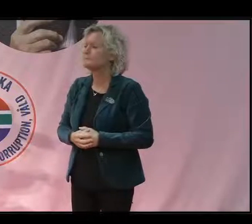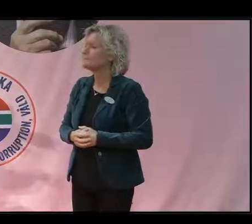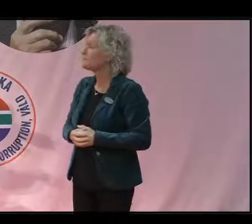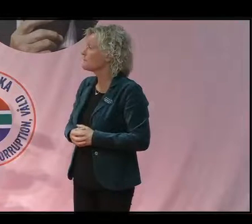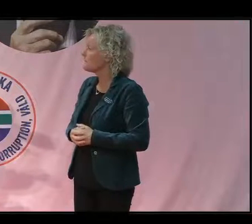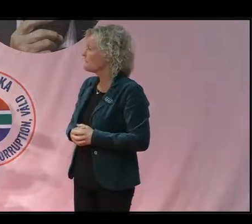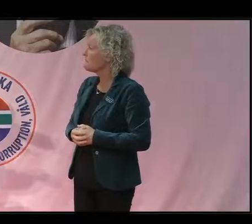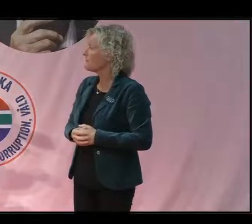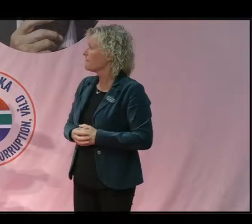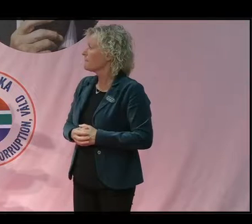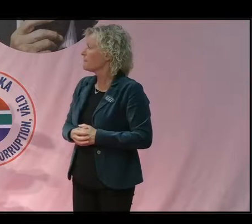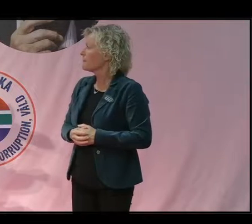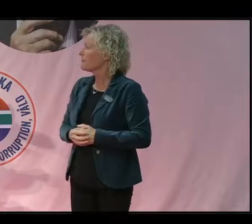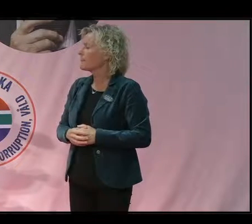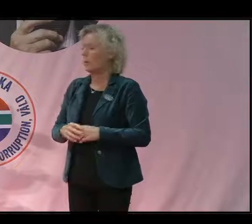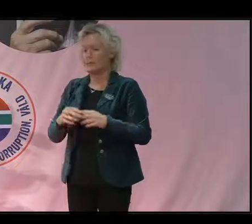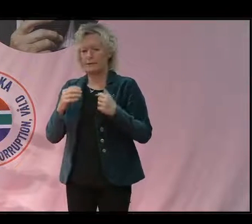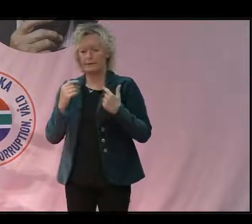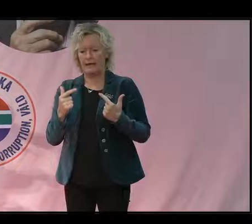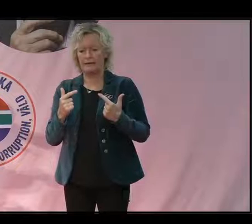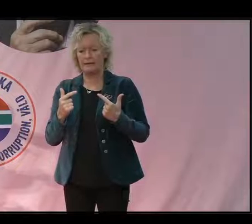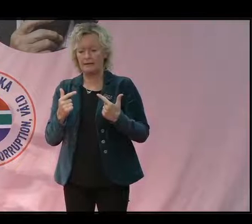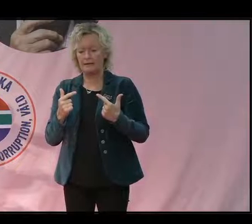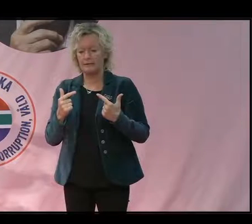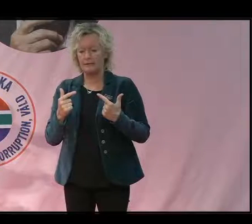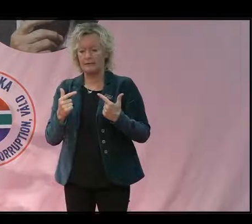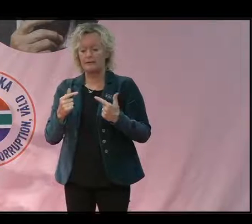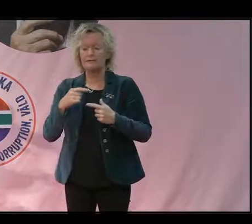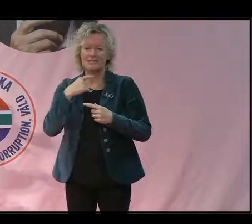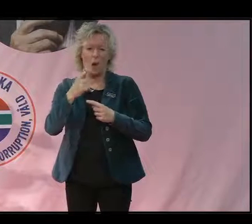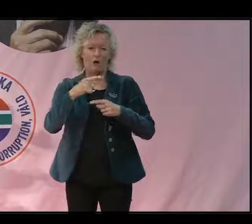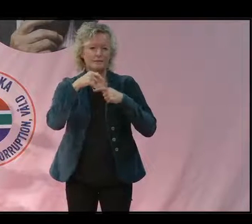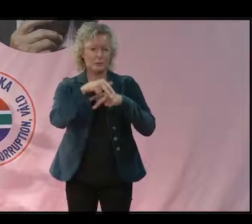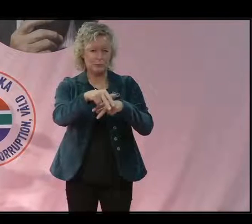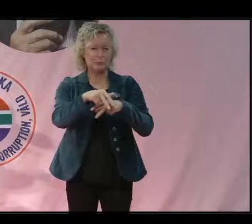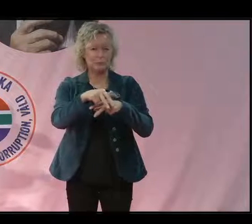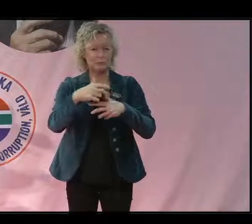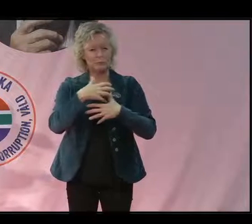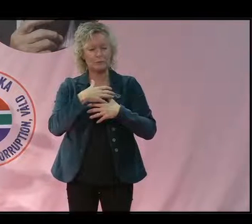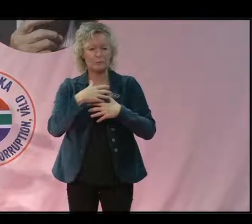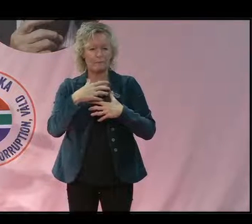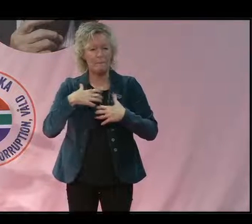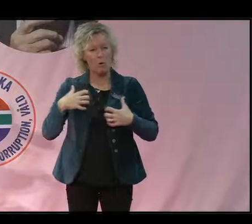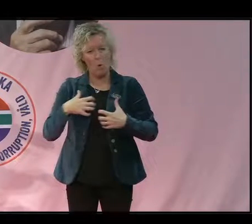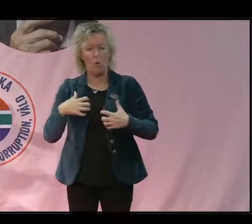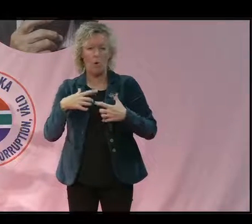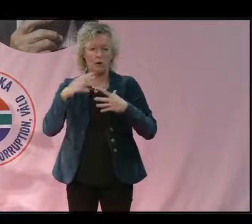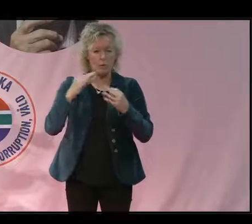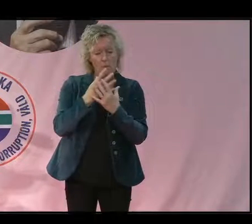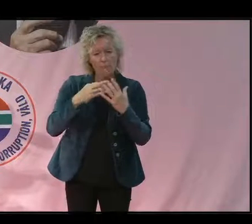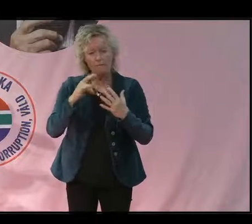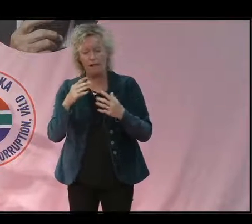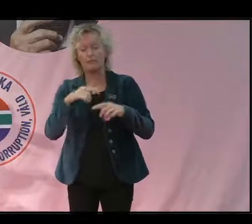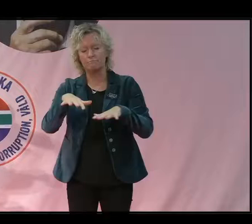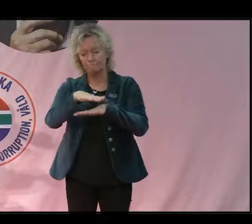Ja, tack, Maria. Förutom den enorma biologiska mångfalden som vi har av betydelse för det globala klimatet. Som ni